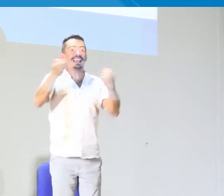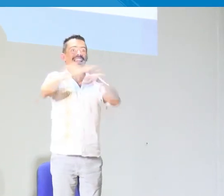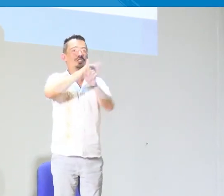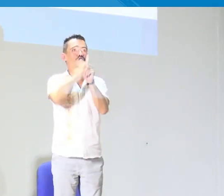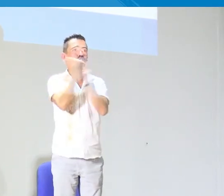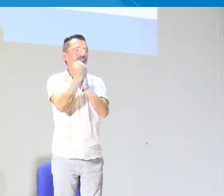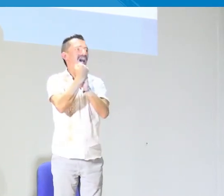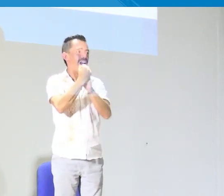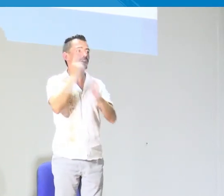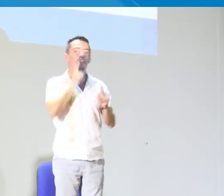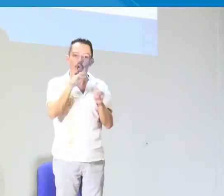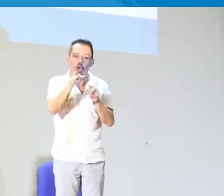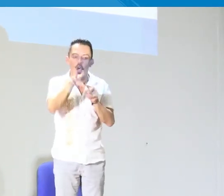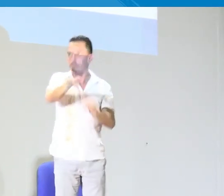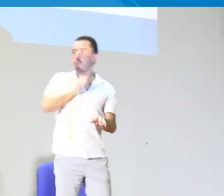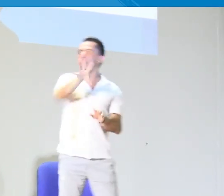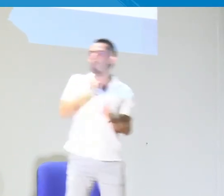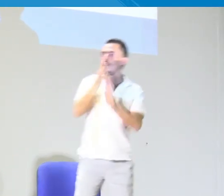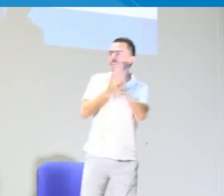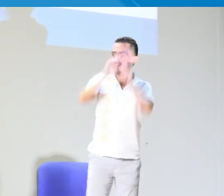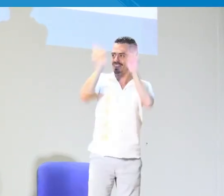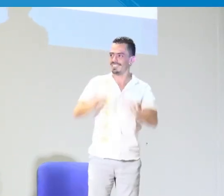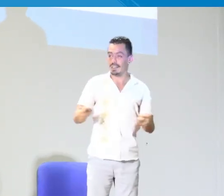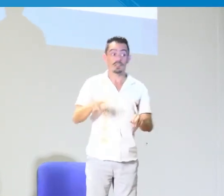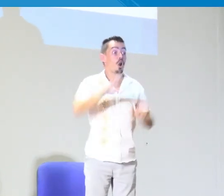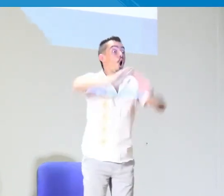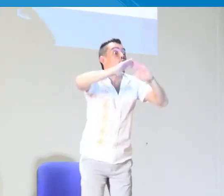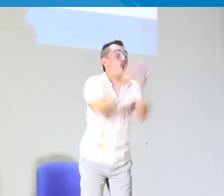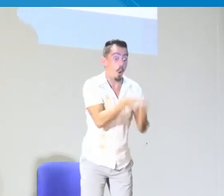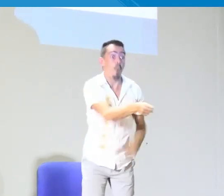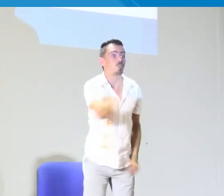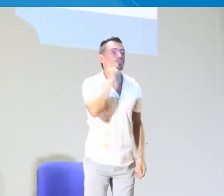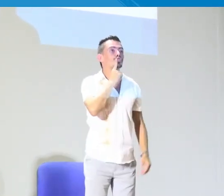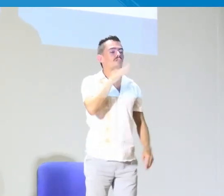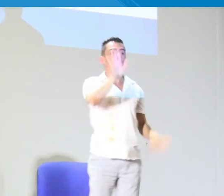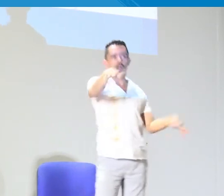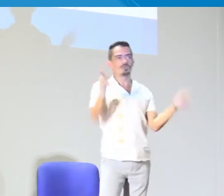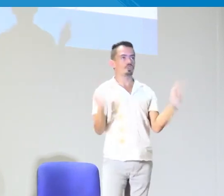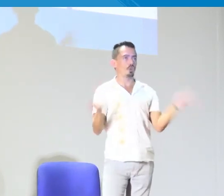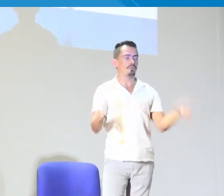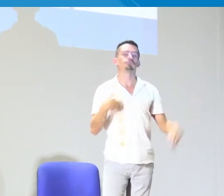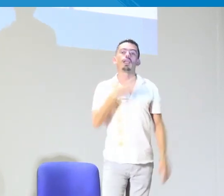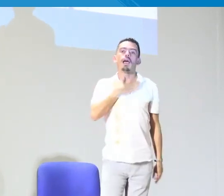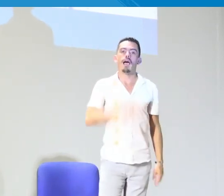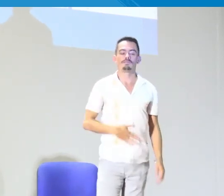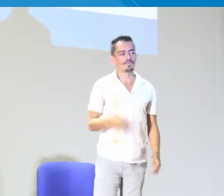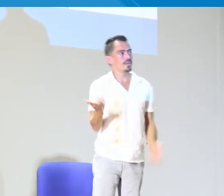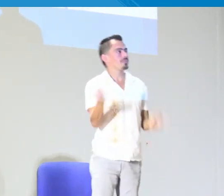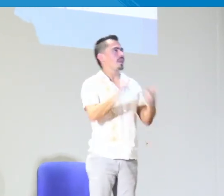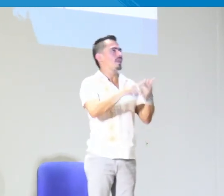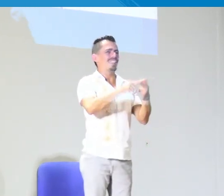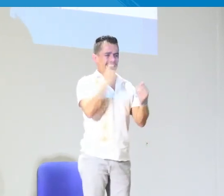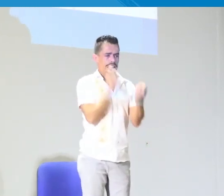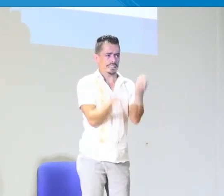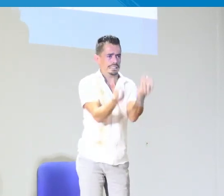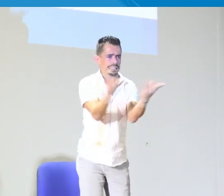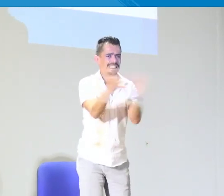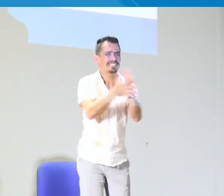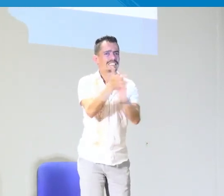colombianas tenemos una seña para reflexión, ¿para qué traer ese anglicismo o esa lengua de señas americana acá